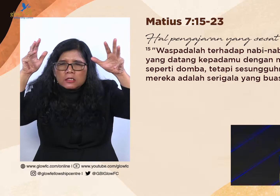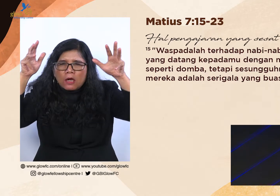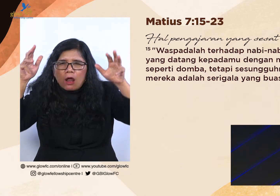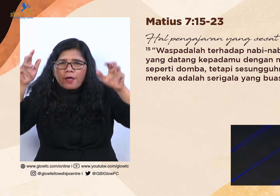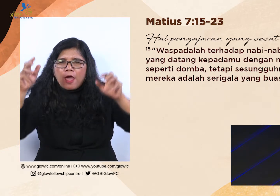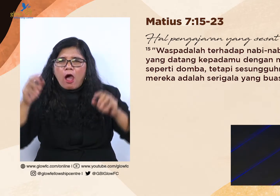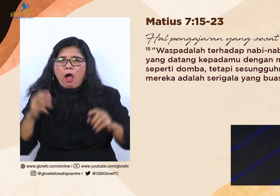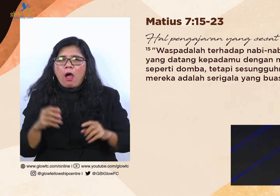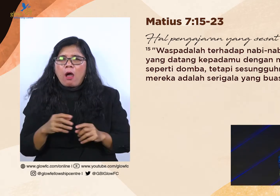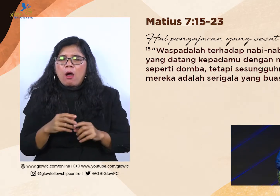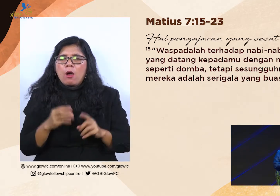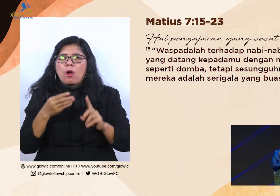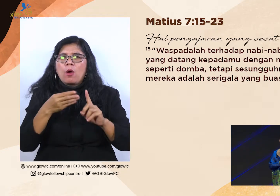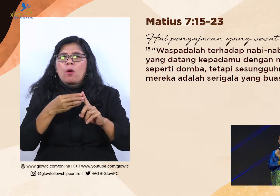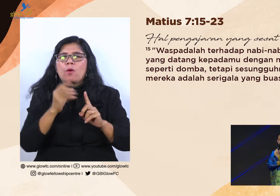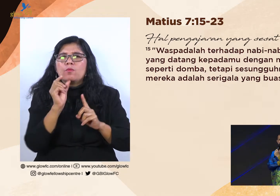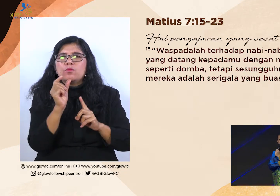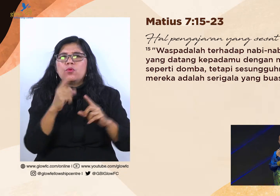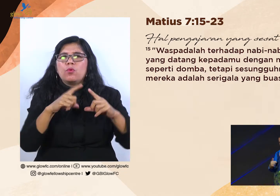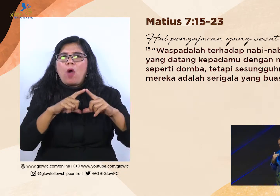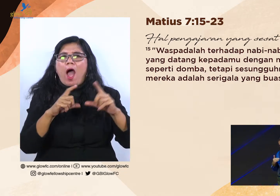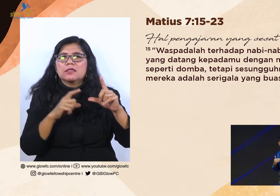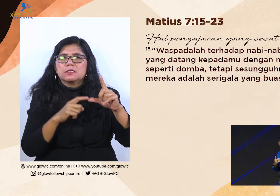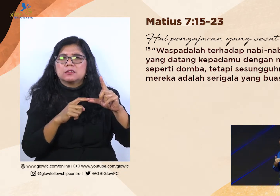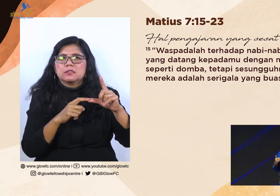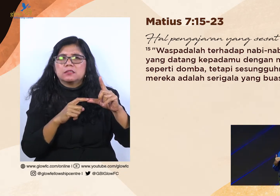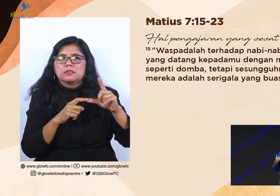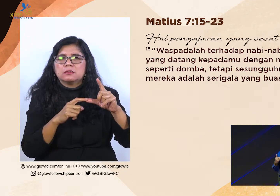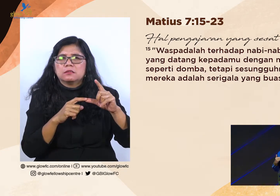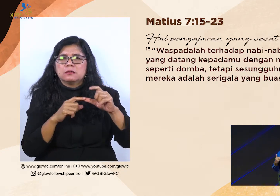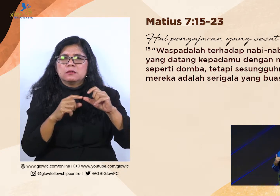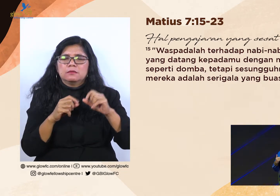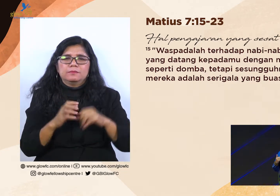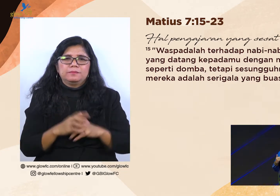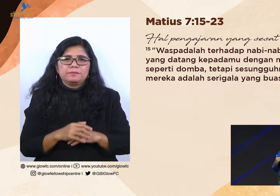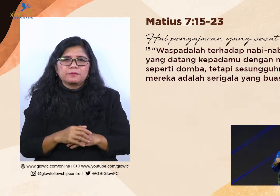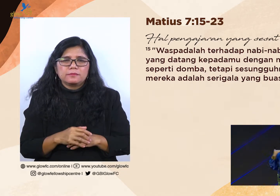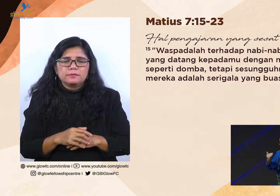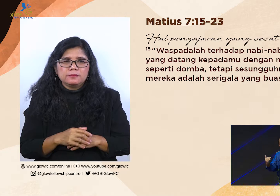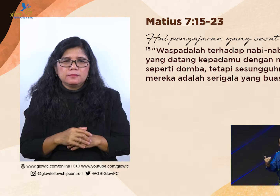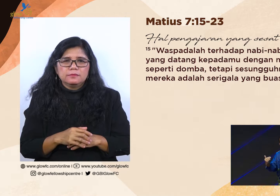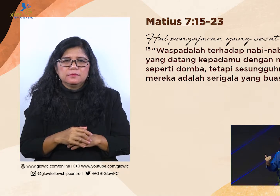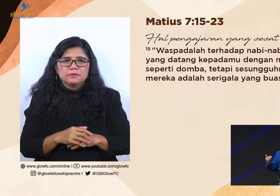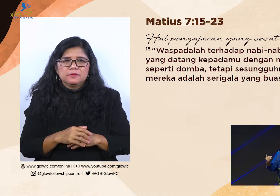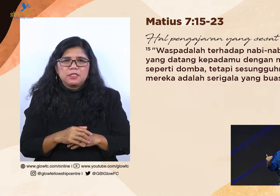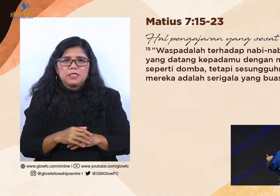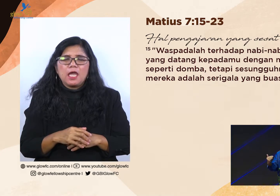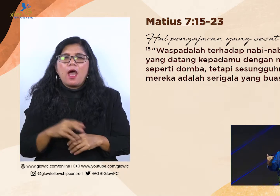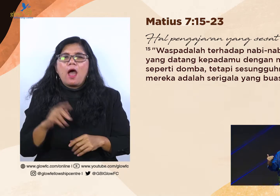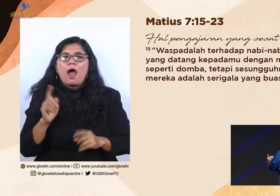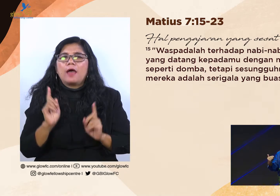Alkitab mengajarkan kepada kita. Kalau kita sebagai jemaat. Harus hati-hati.